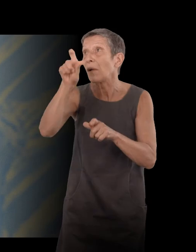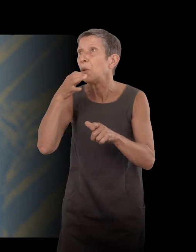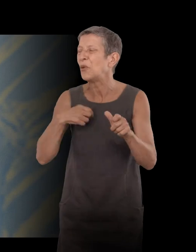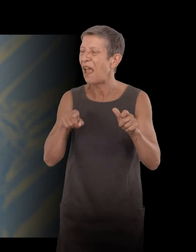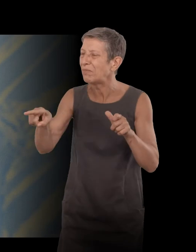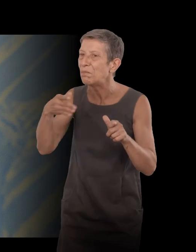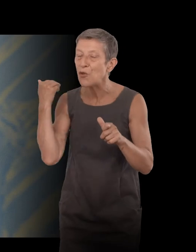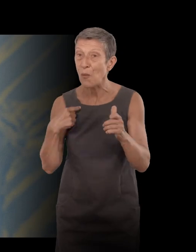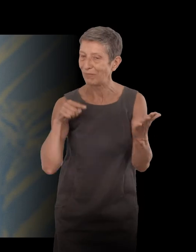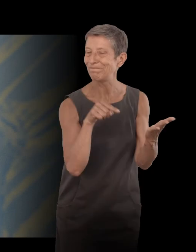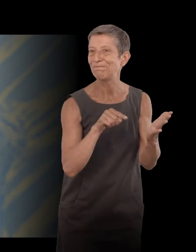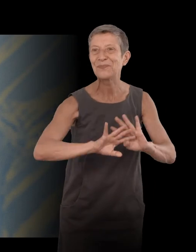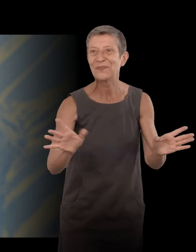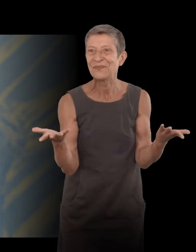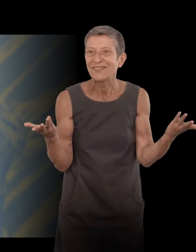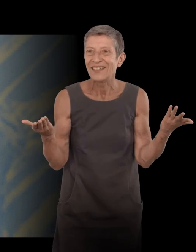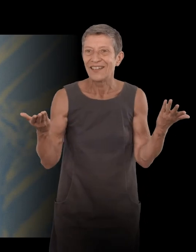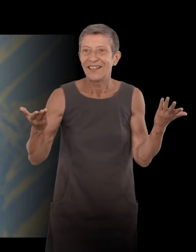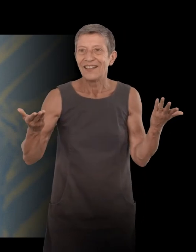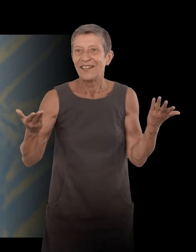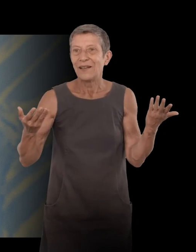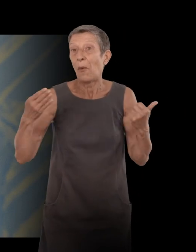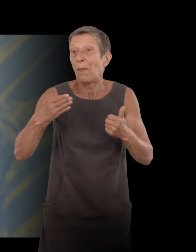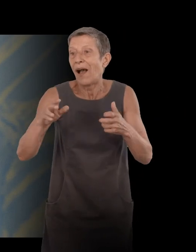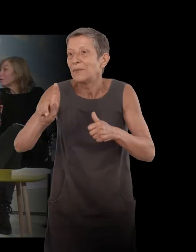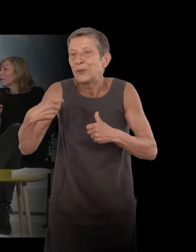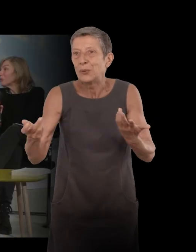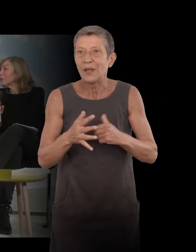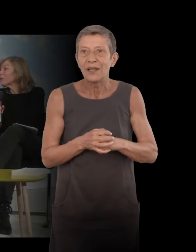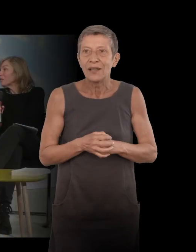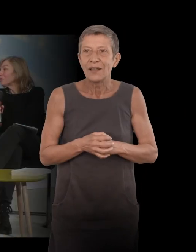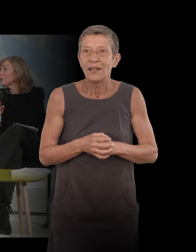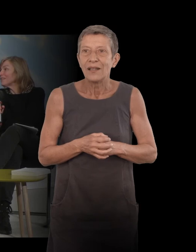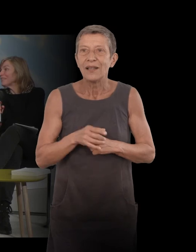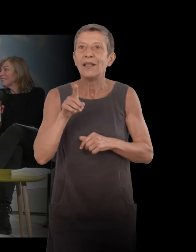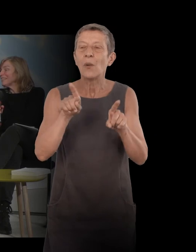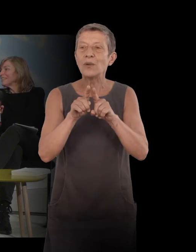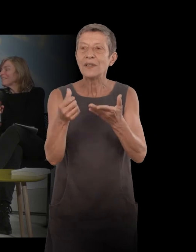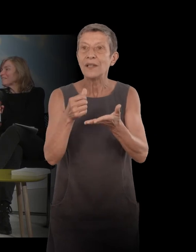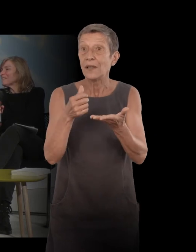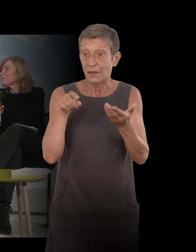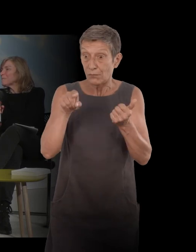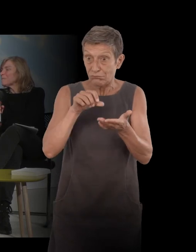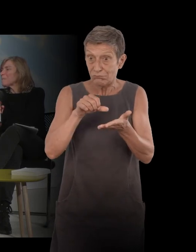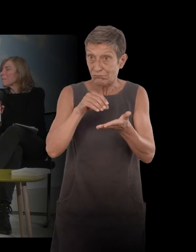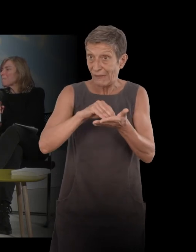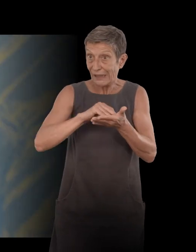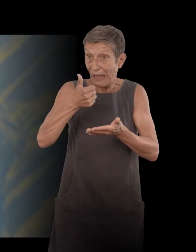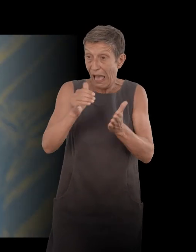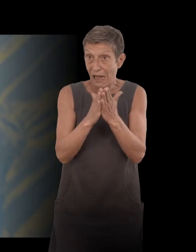voilà. Alors, pour Marx, bien sûr. Le auteur d'un seul livre aussi. Mais oui, parce qu'en plus,'était des auteurs qui n'étaient